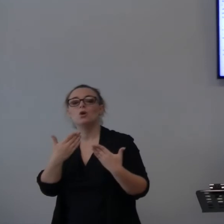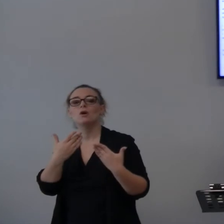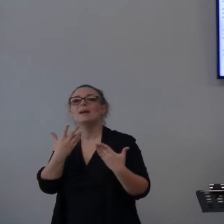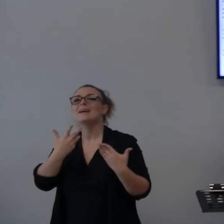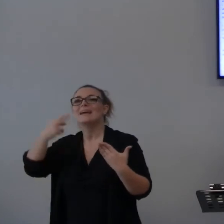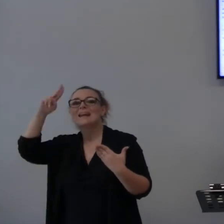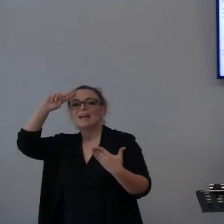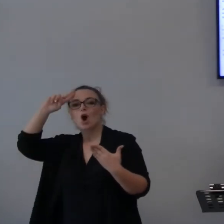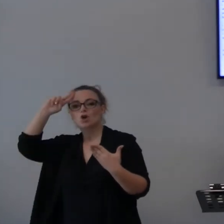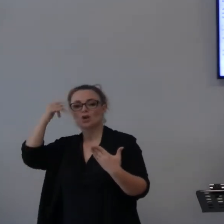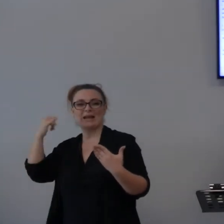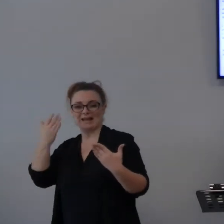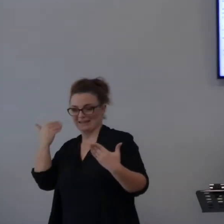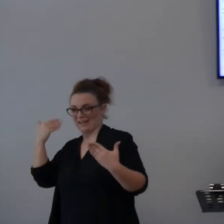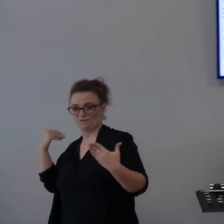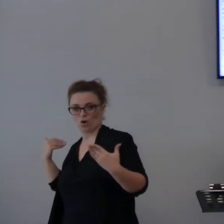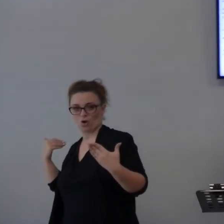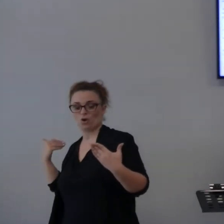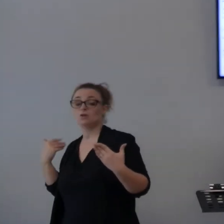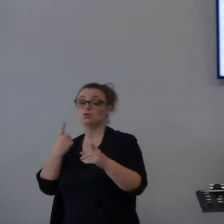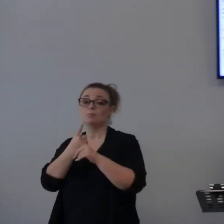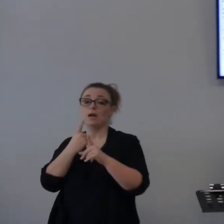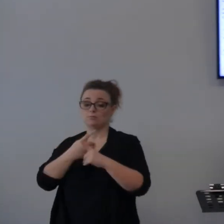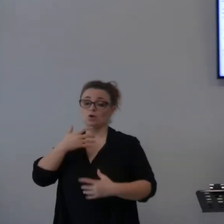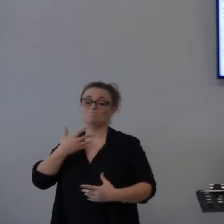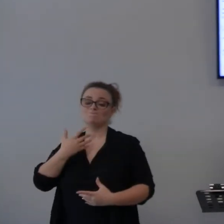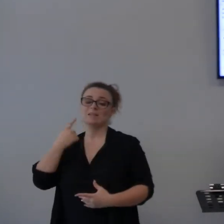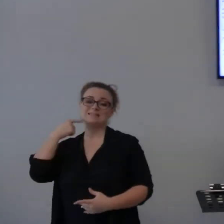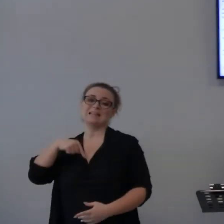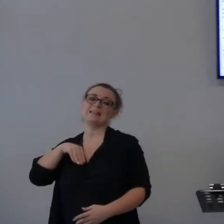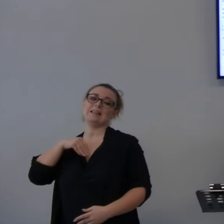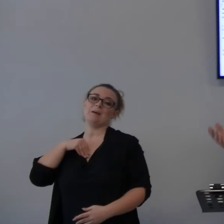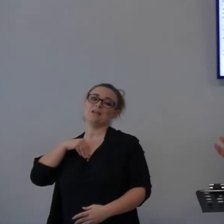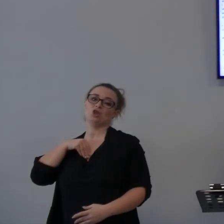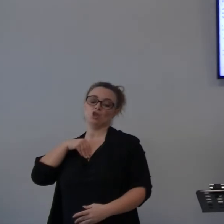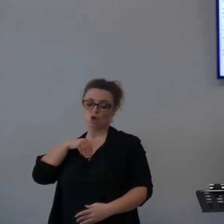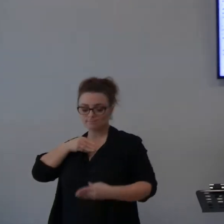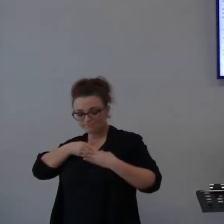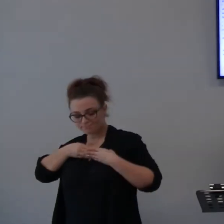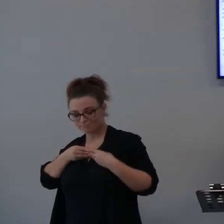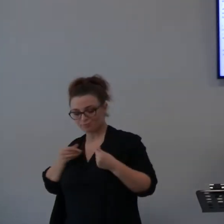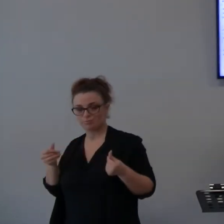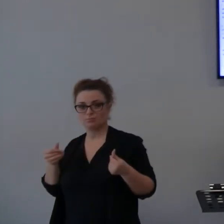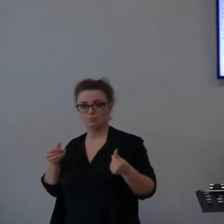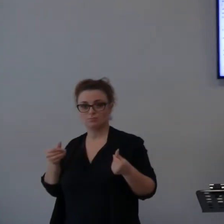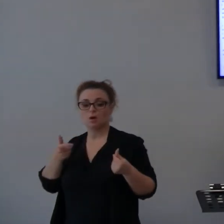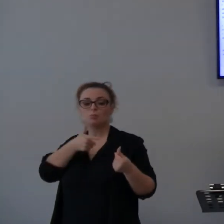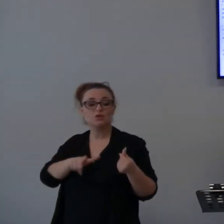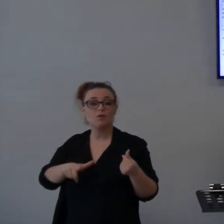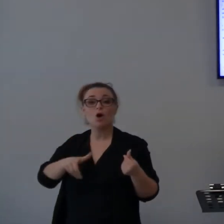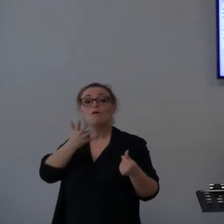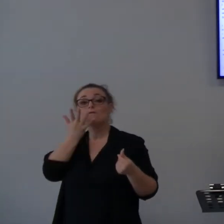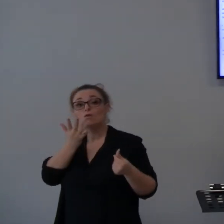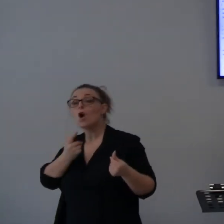risolviamo questo nostro sentimento. Non possiamo dire, Signore, ti amo, sì, tu sei il Signore,